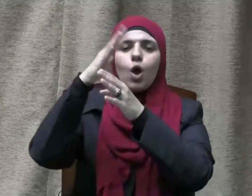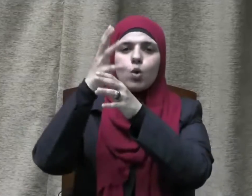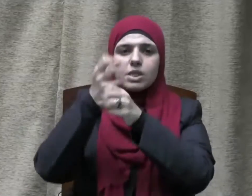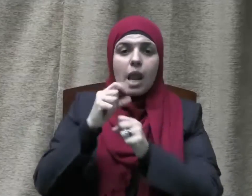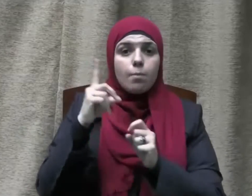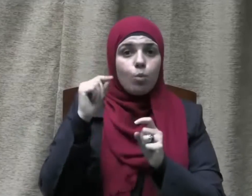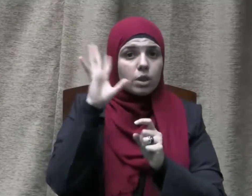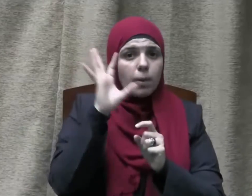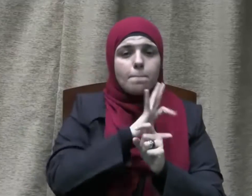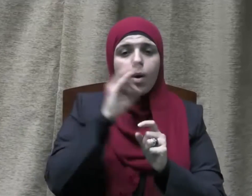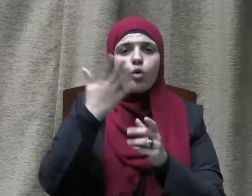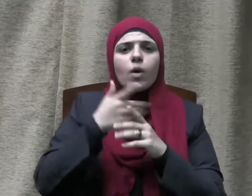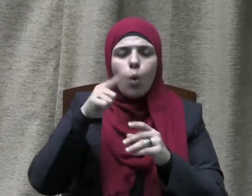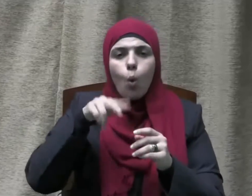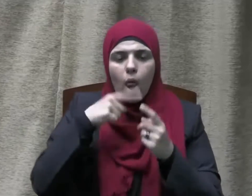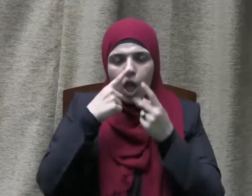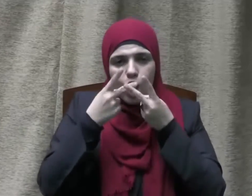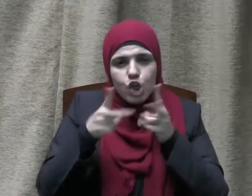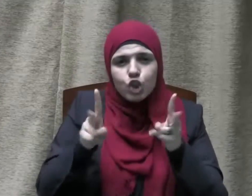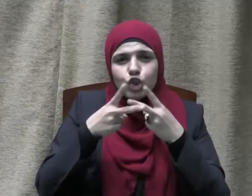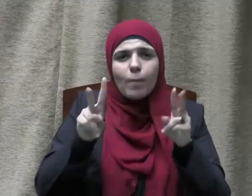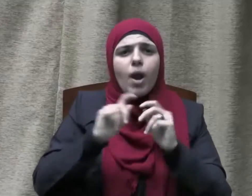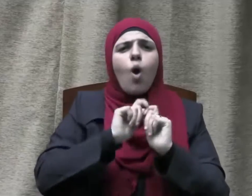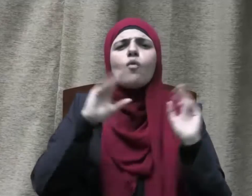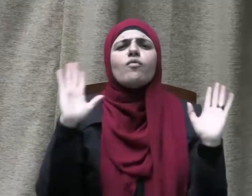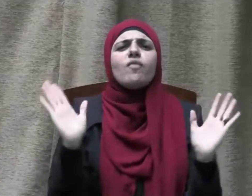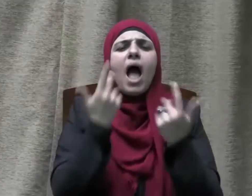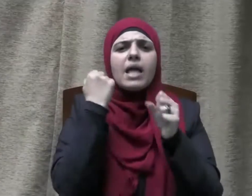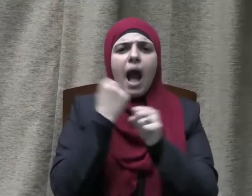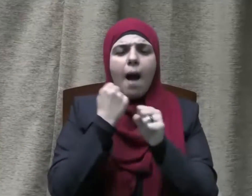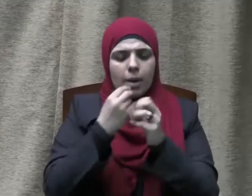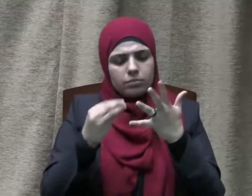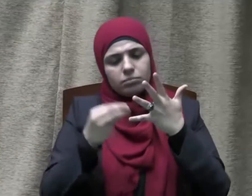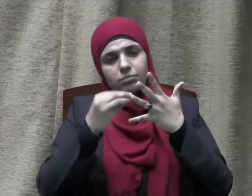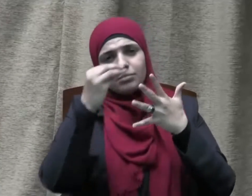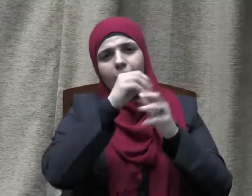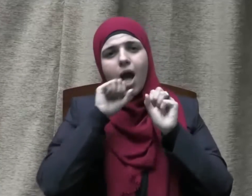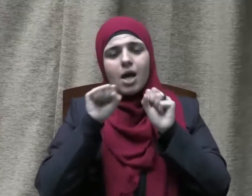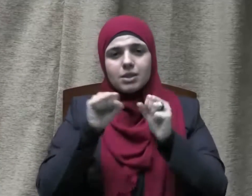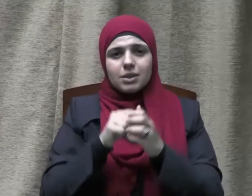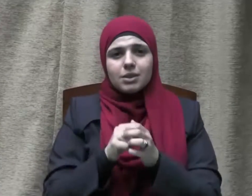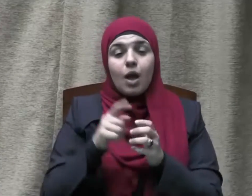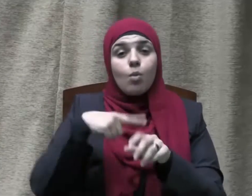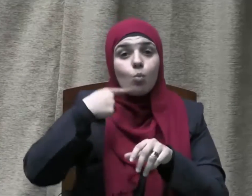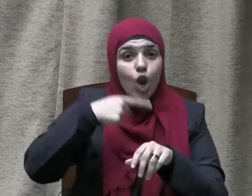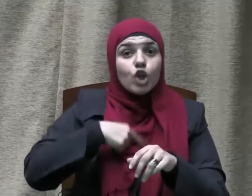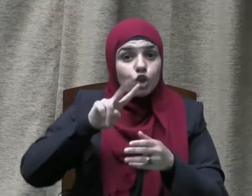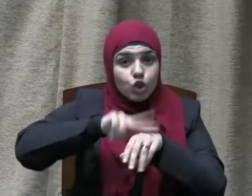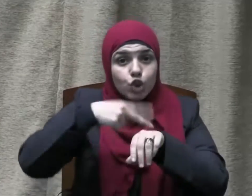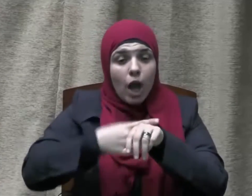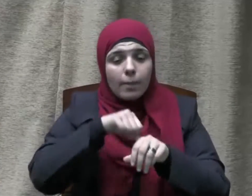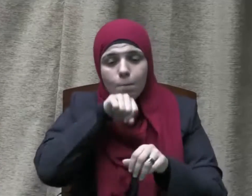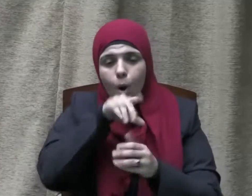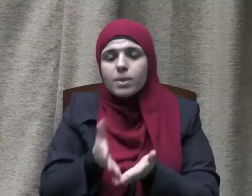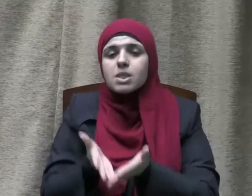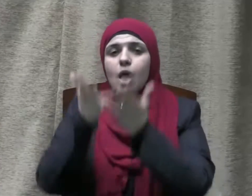بالإيجابية في كل مراحلها فقد شهد صلى الله عليه وسلم